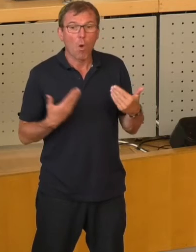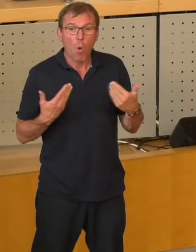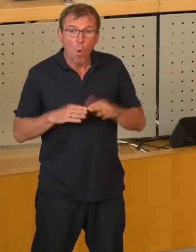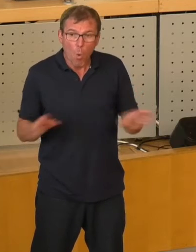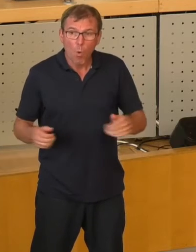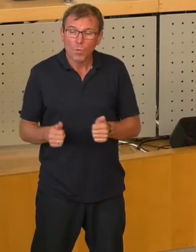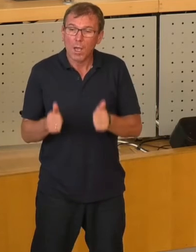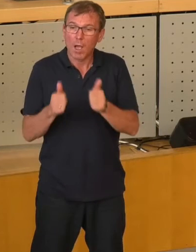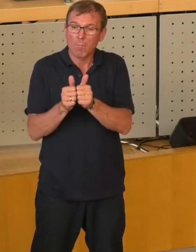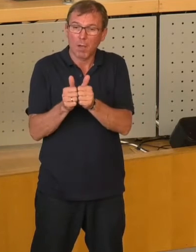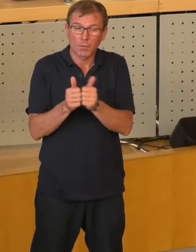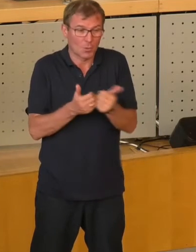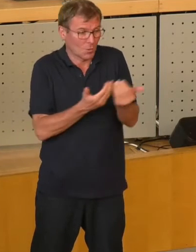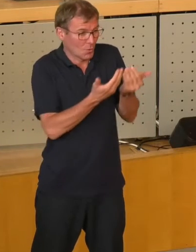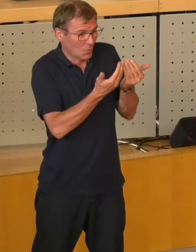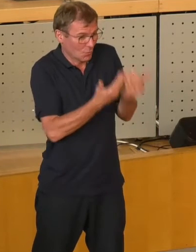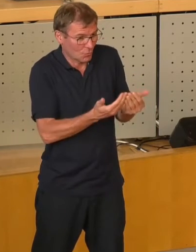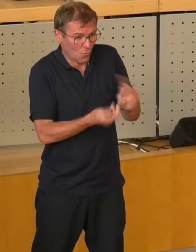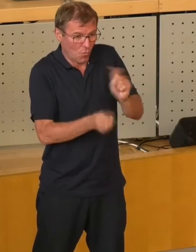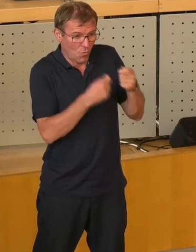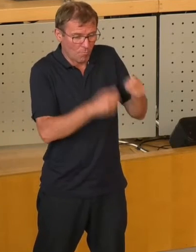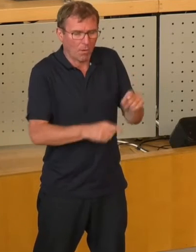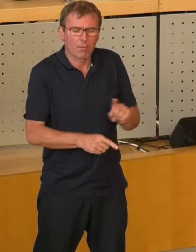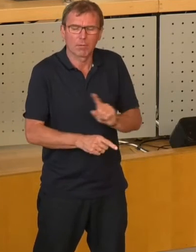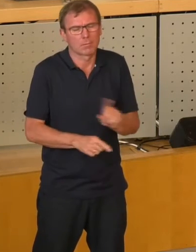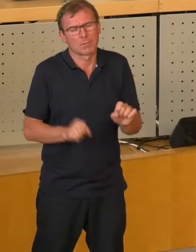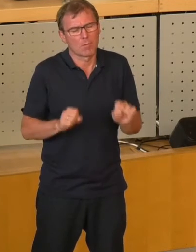glaube ich zumindest so, nie hingekriegt.